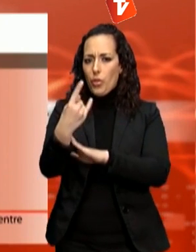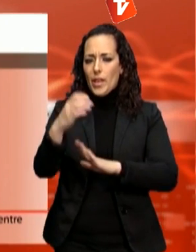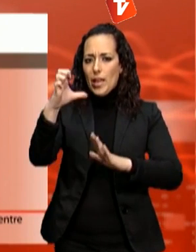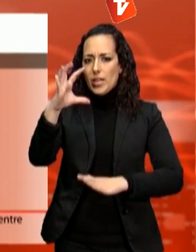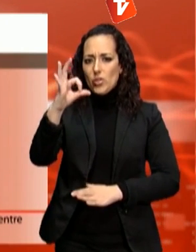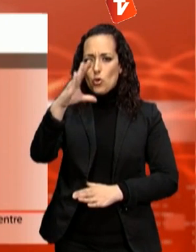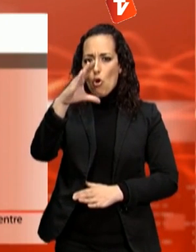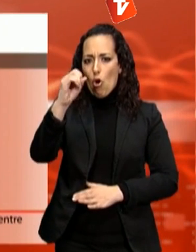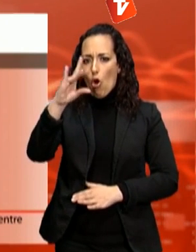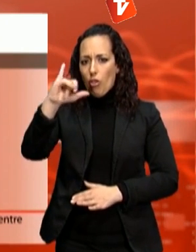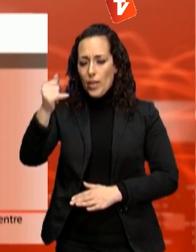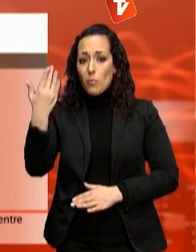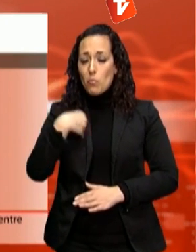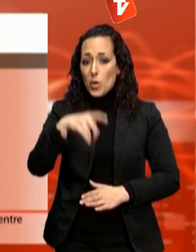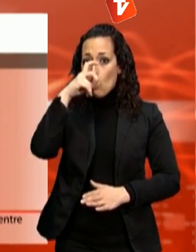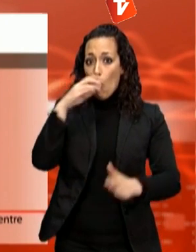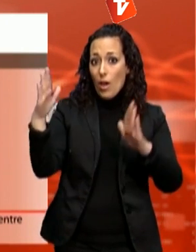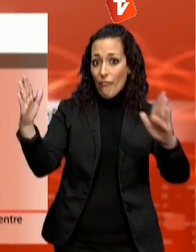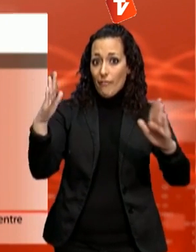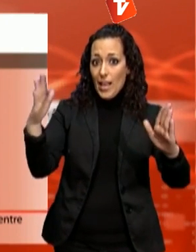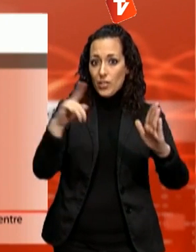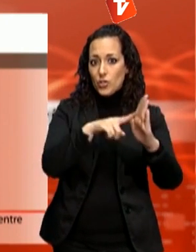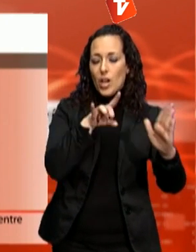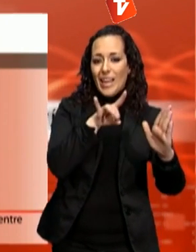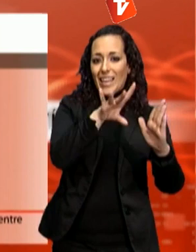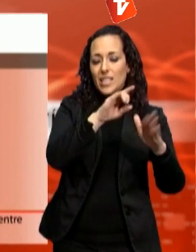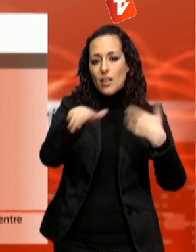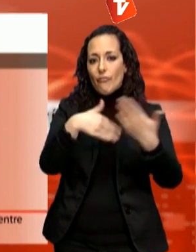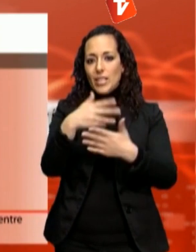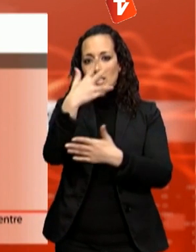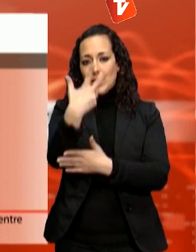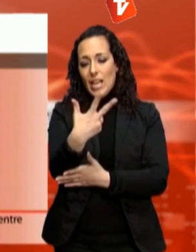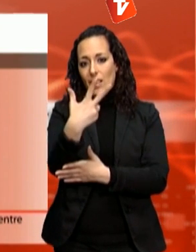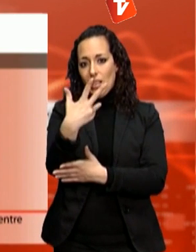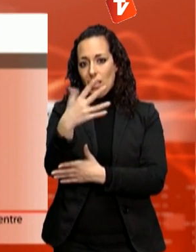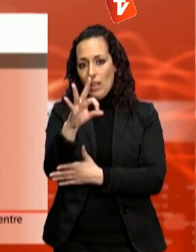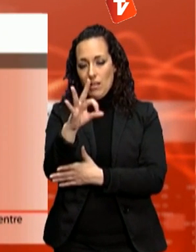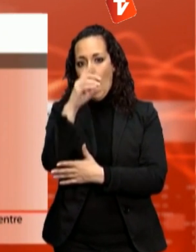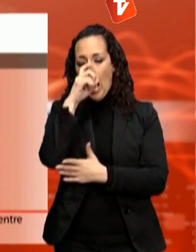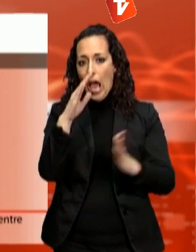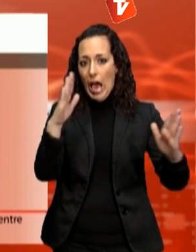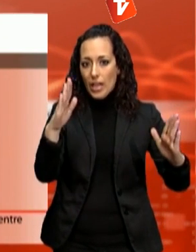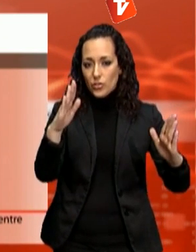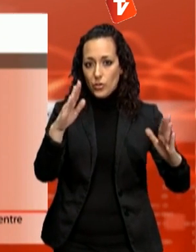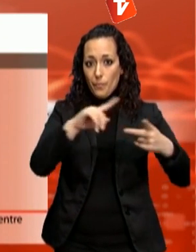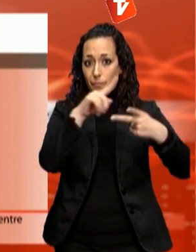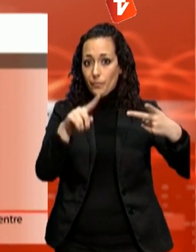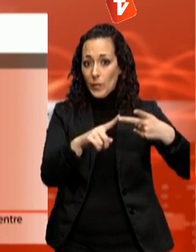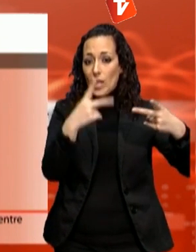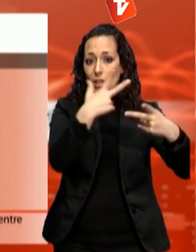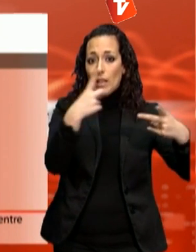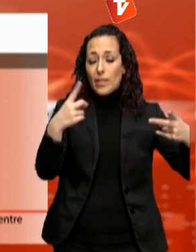aquest estudi, franja d'edat majoritària de clients està entre els 15 i els 30 anys, seguida de la compresa entre els 31 i els 45.